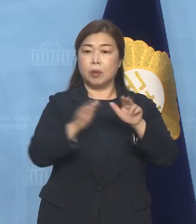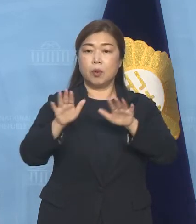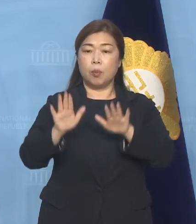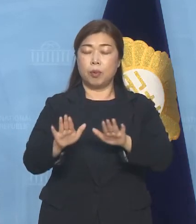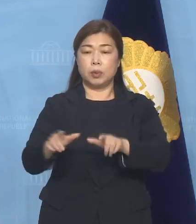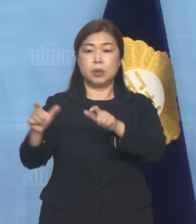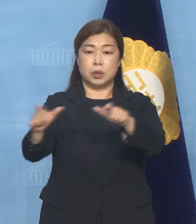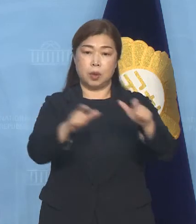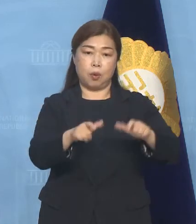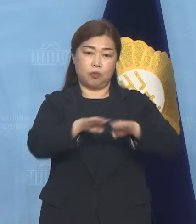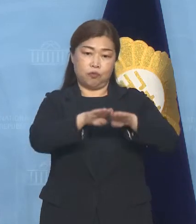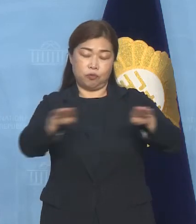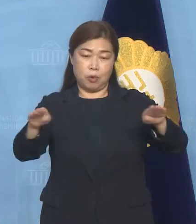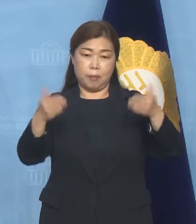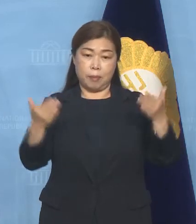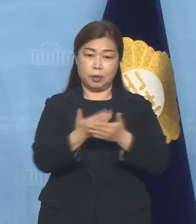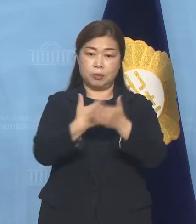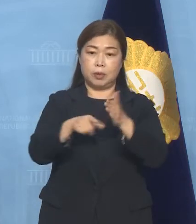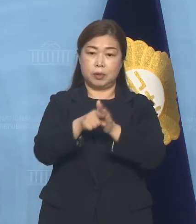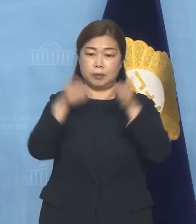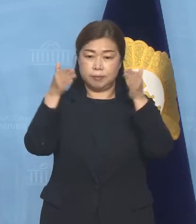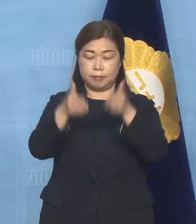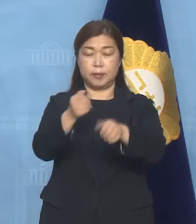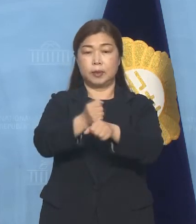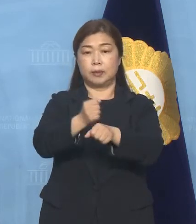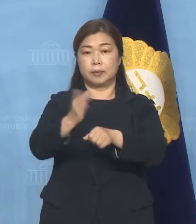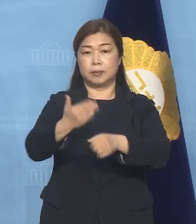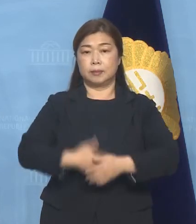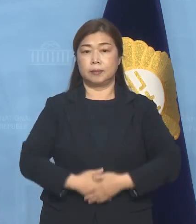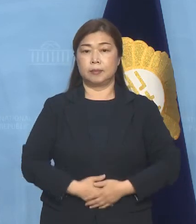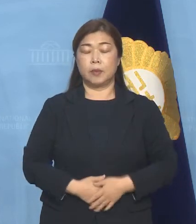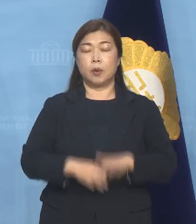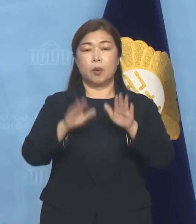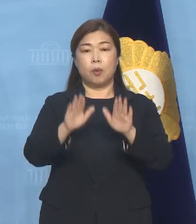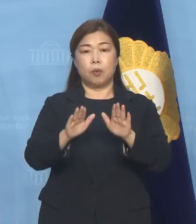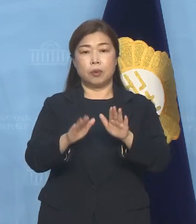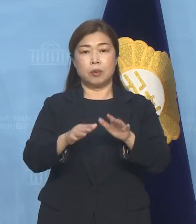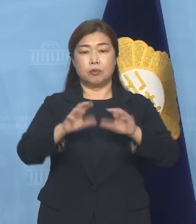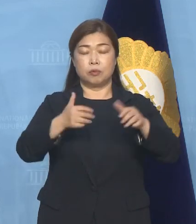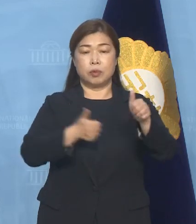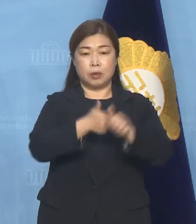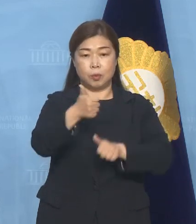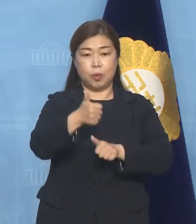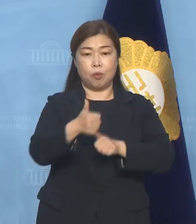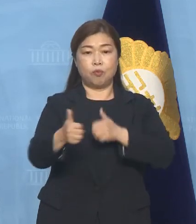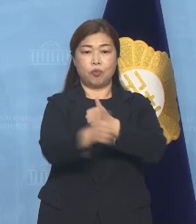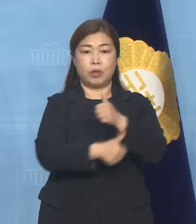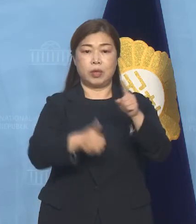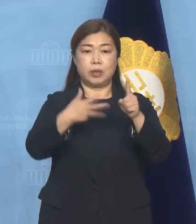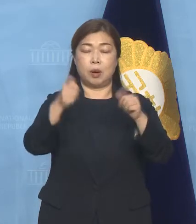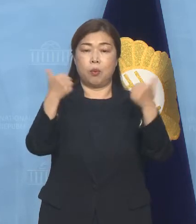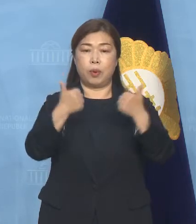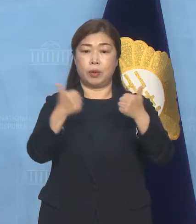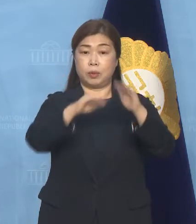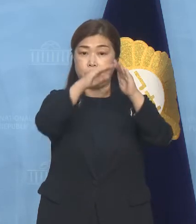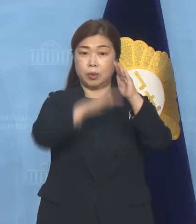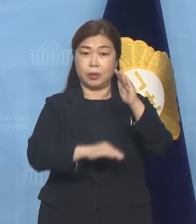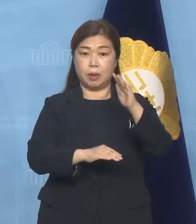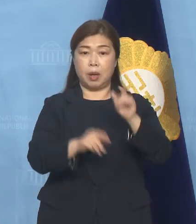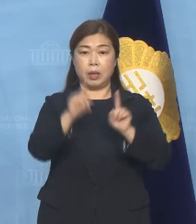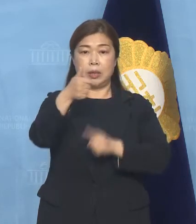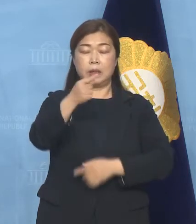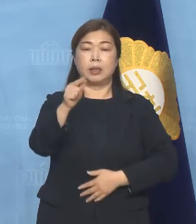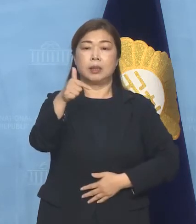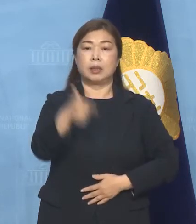지역균형에 특히 역점을 두게 될 것입니다 오늘 국란국복회의 뉴딜위원회 제1차 회의를 통해서 이낙연